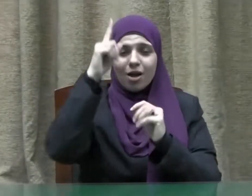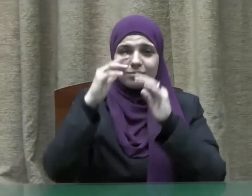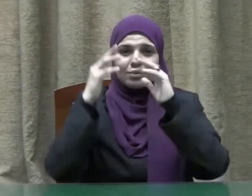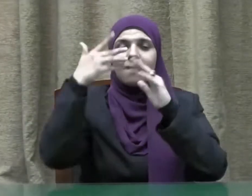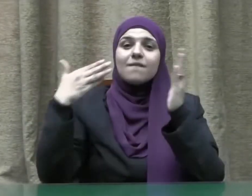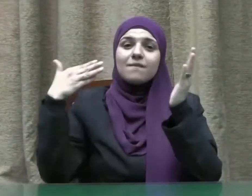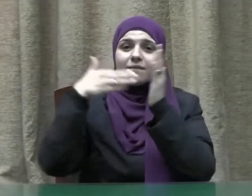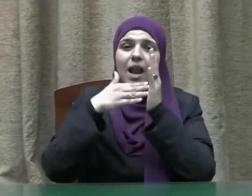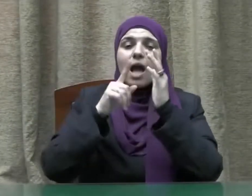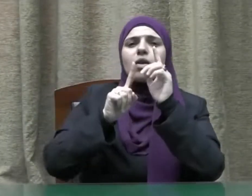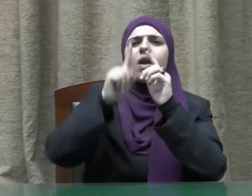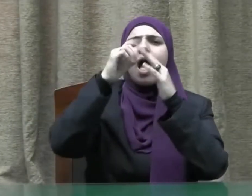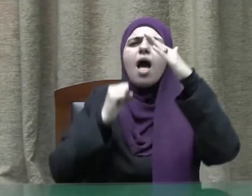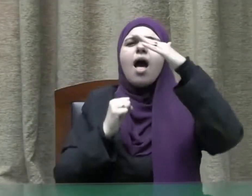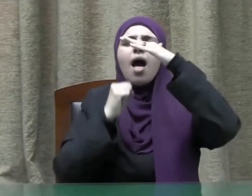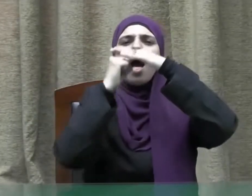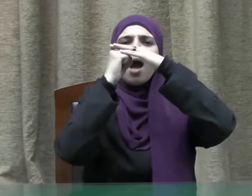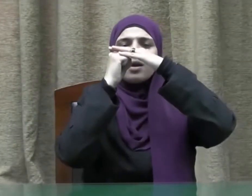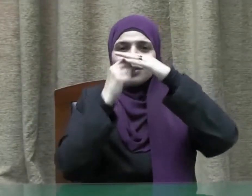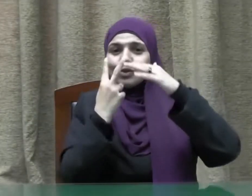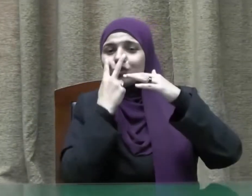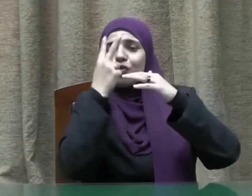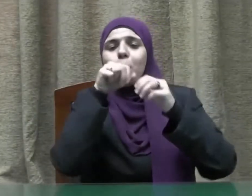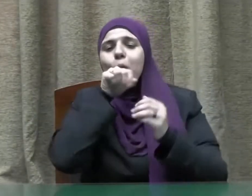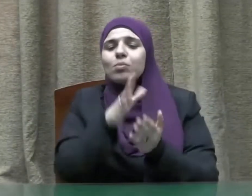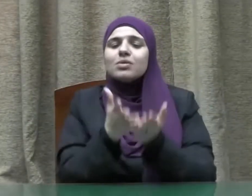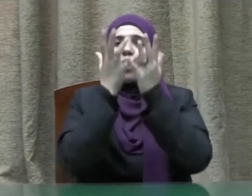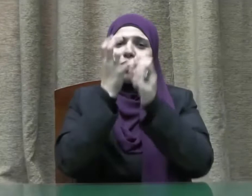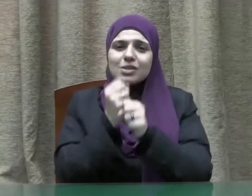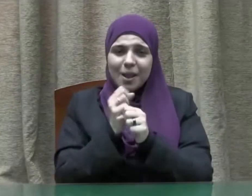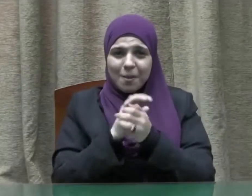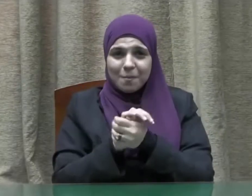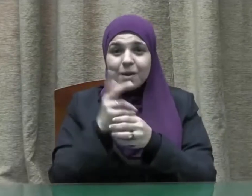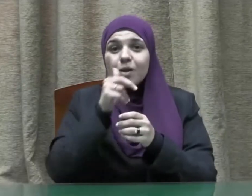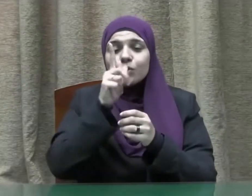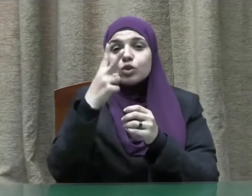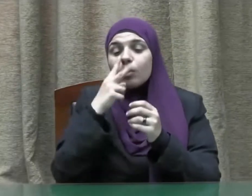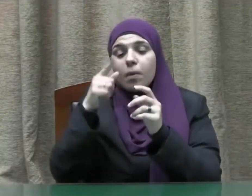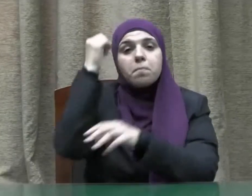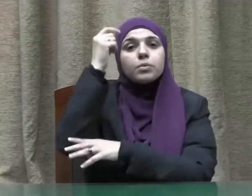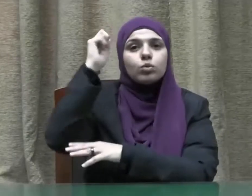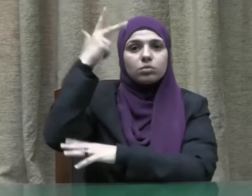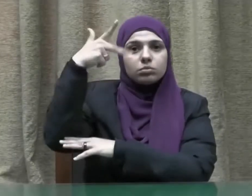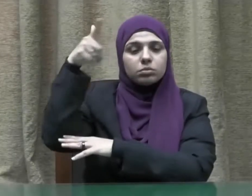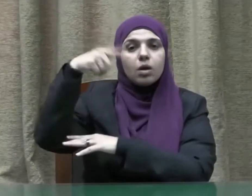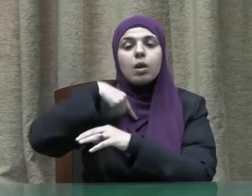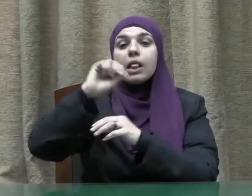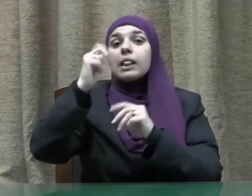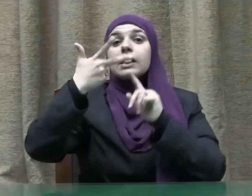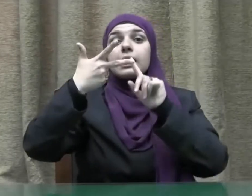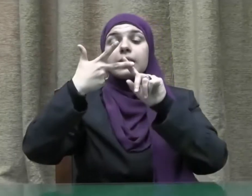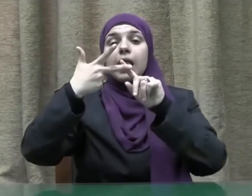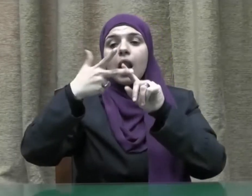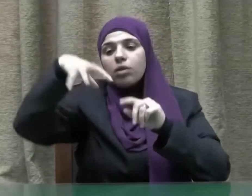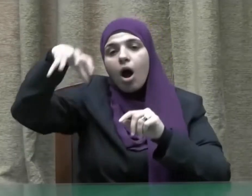ثم إلى سدرة المنتهى كما أنه أولى القبلتين وثالث الحرمين